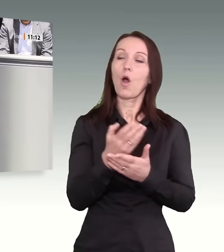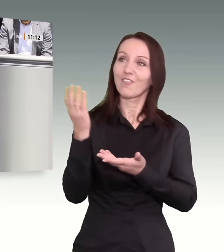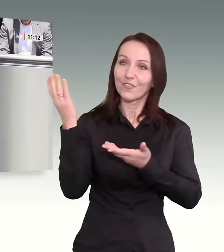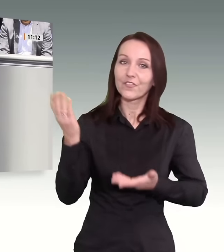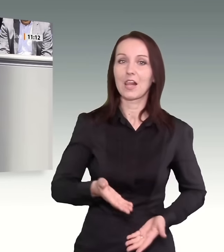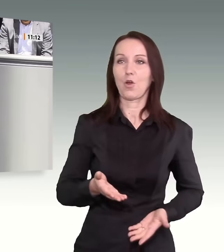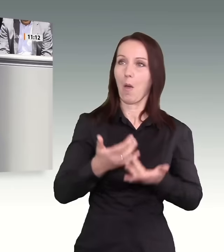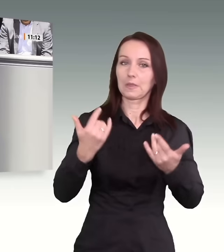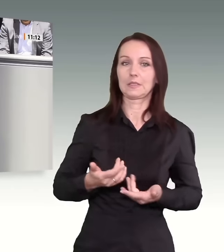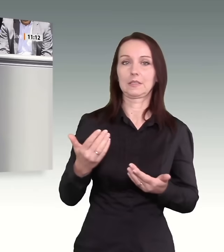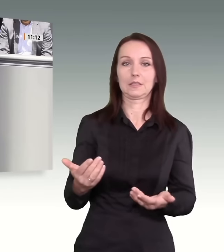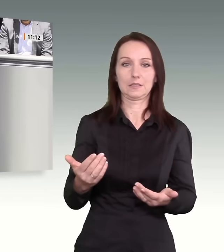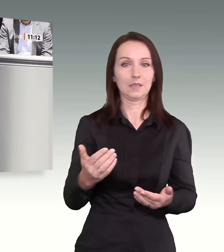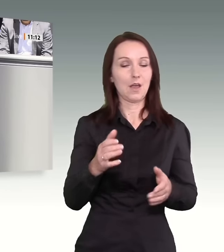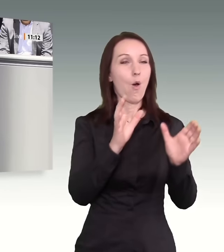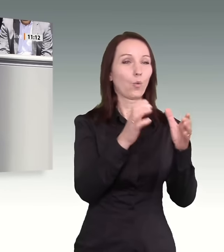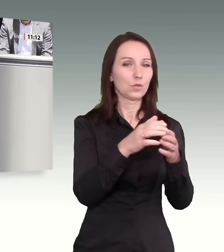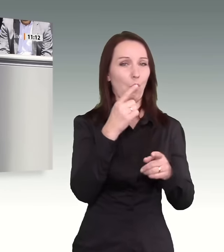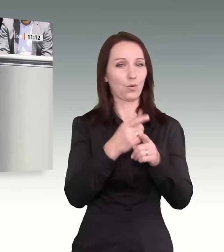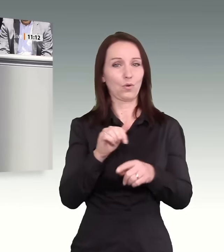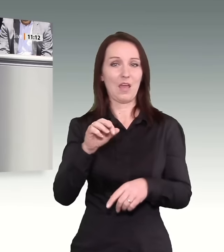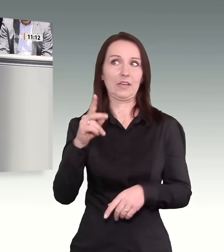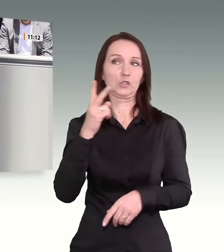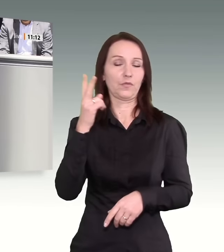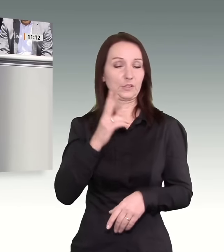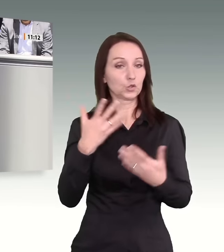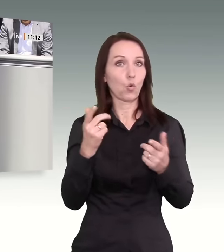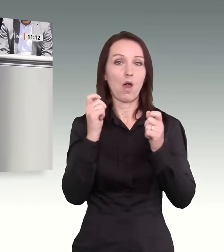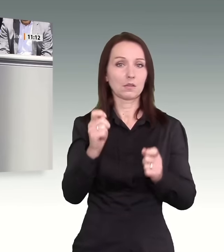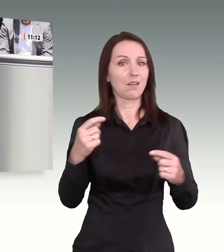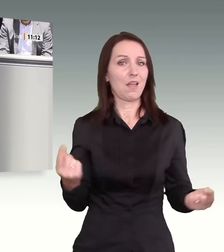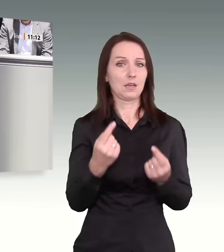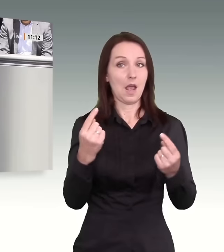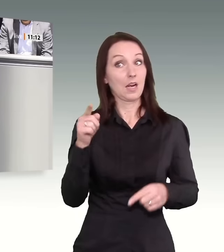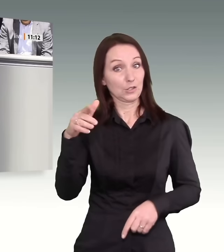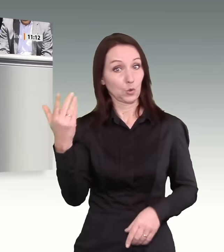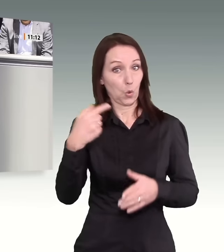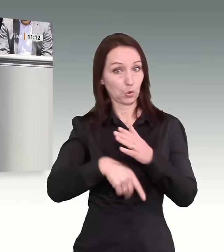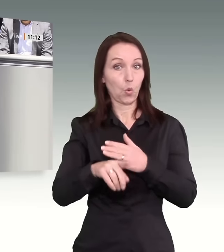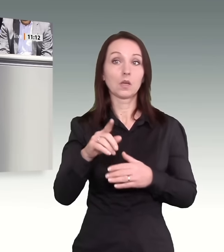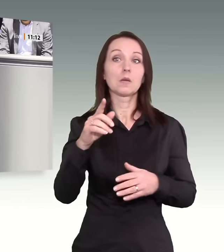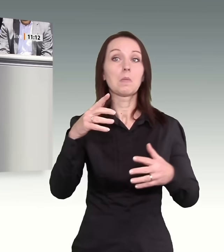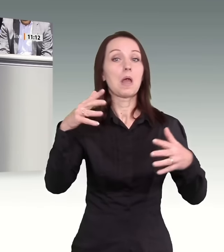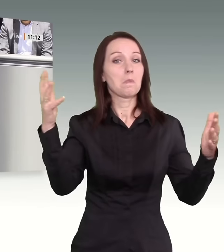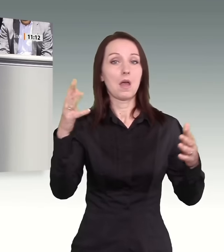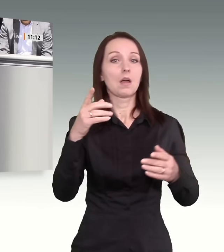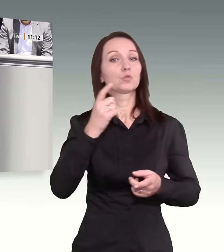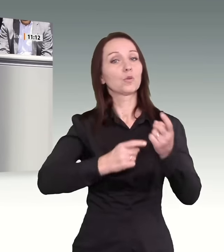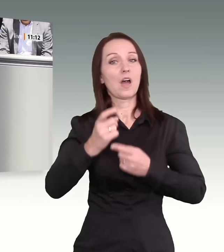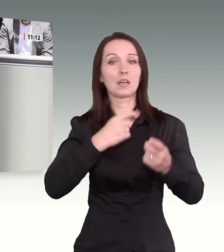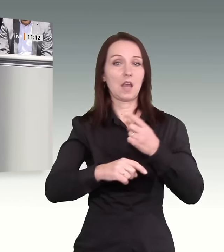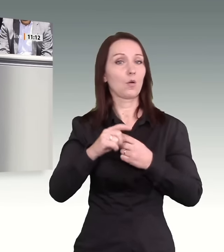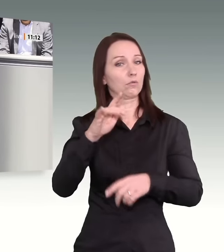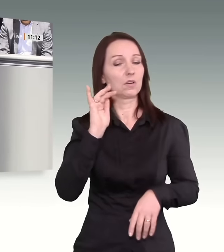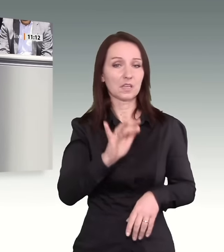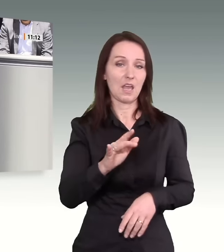Antrag der AfD sowieso sind das Gegenteil und schüren eine ausländerfeindliche Stimmung insgesamt gegen Zuwanderung. Damit